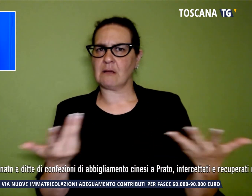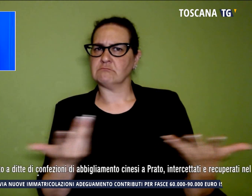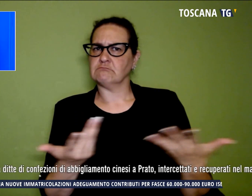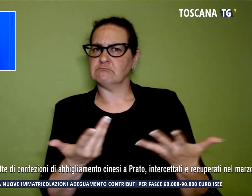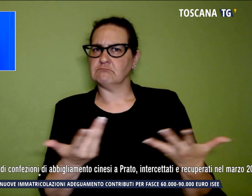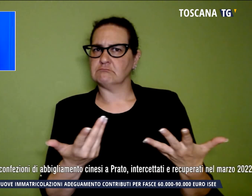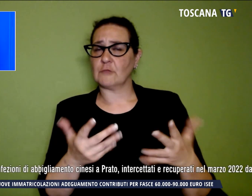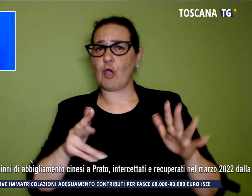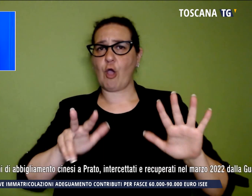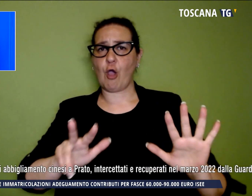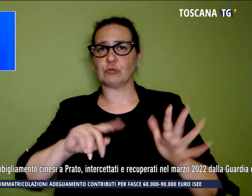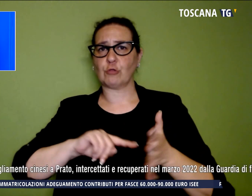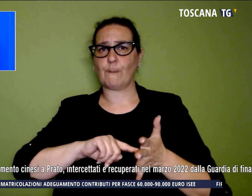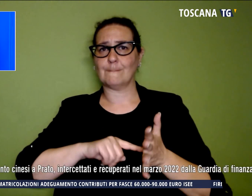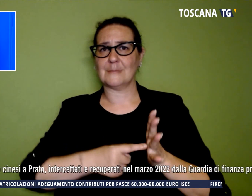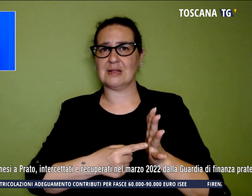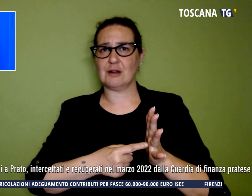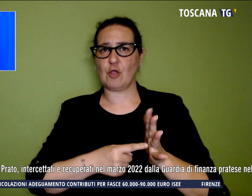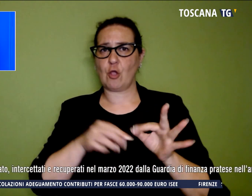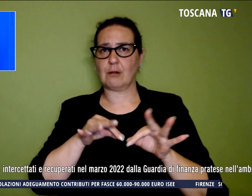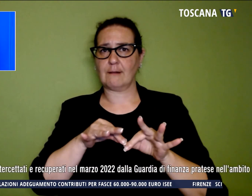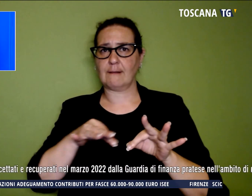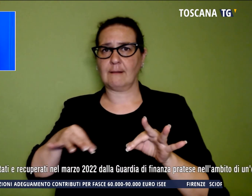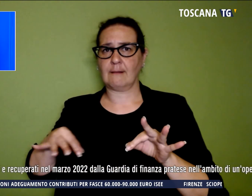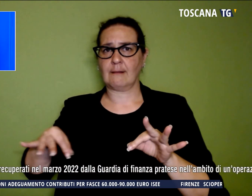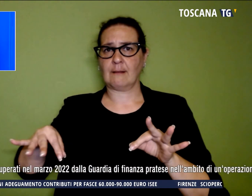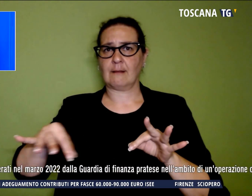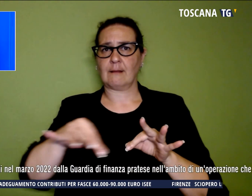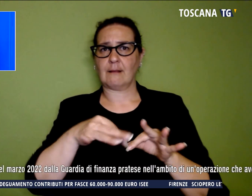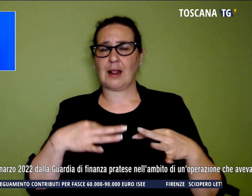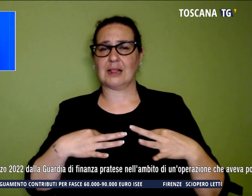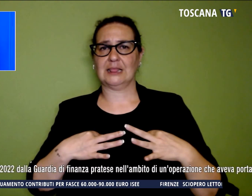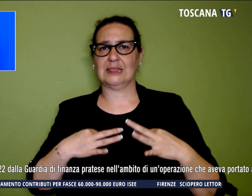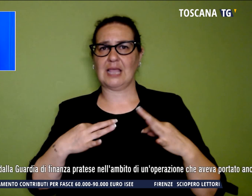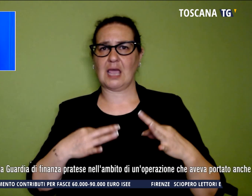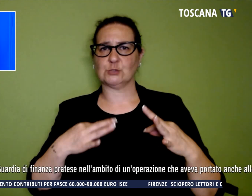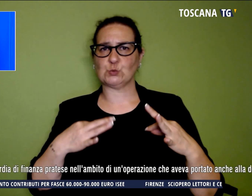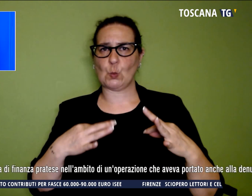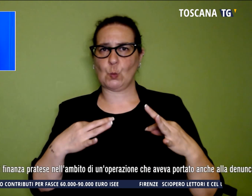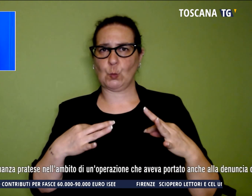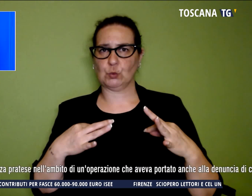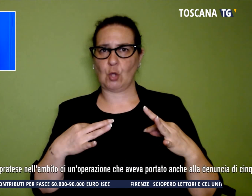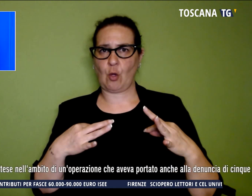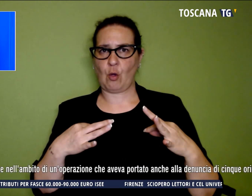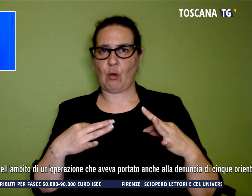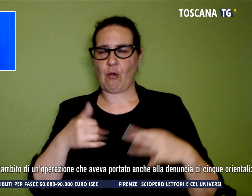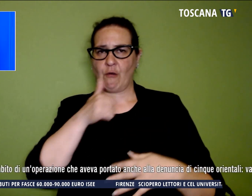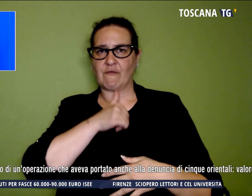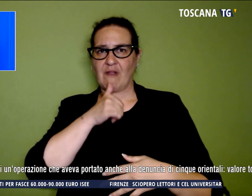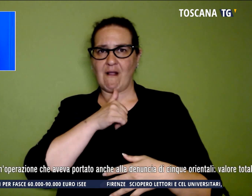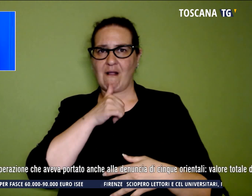milioni di metri lineari di tessuto di contrabbando destinato a ditte di